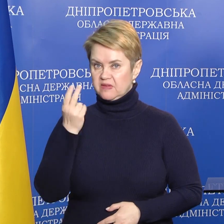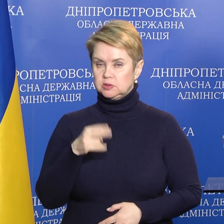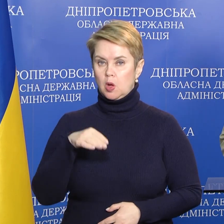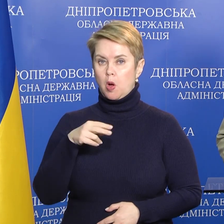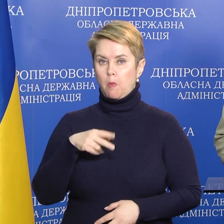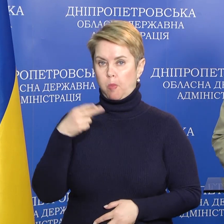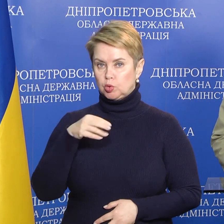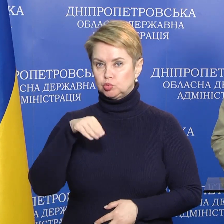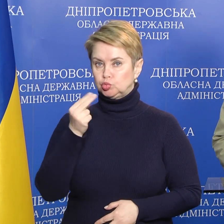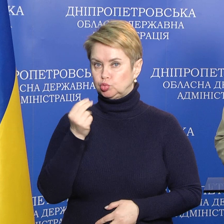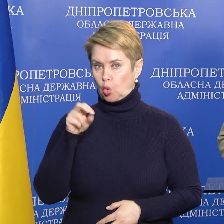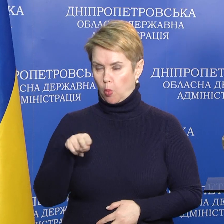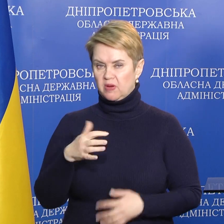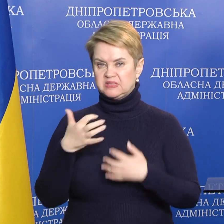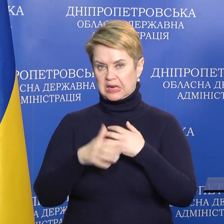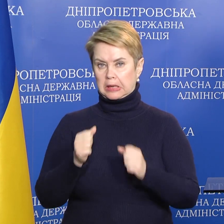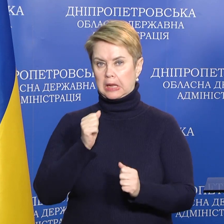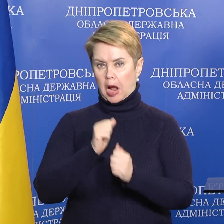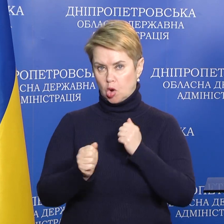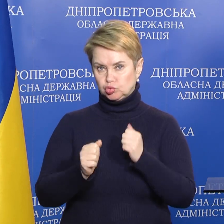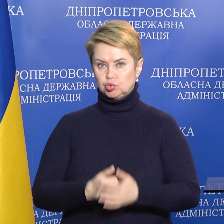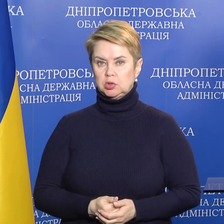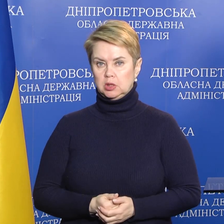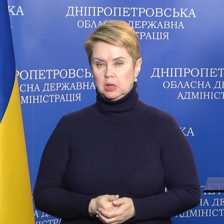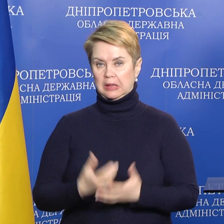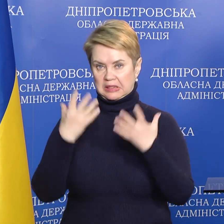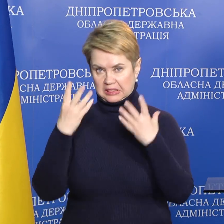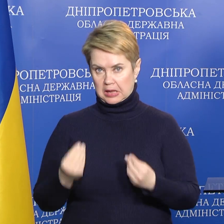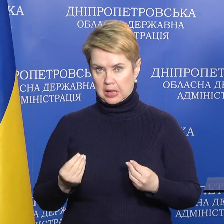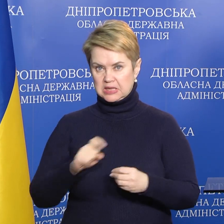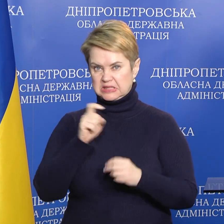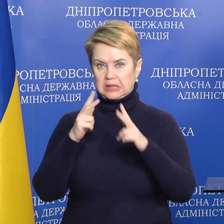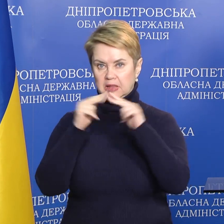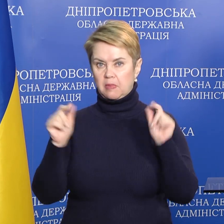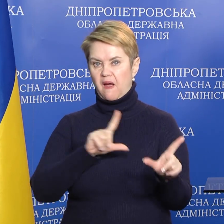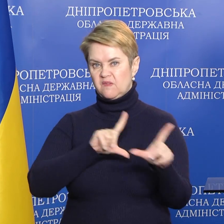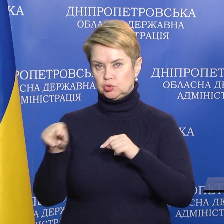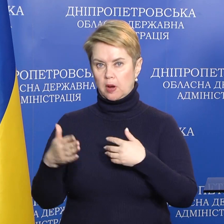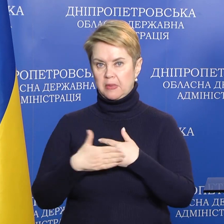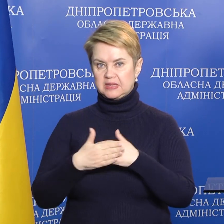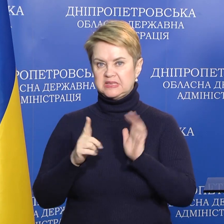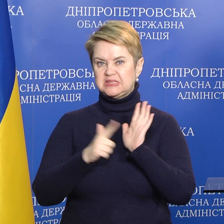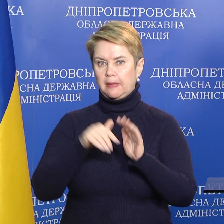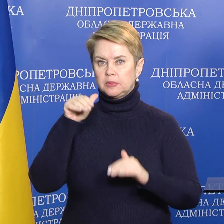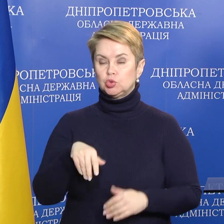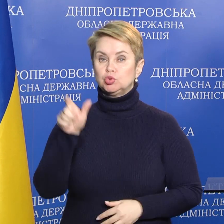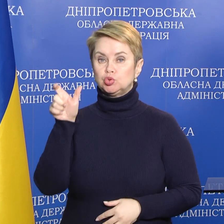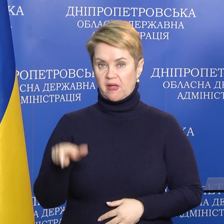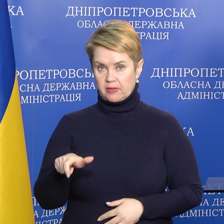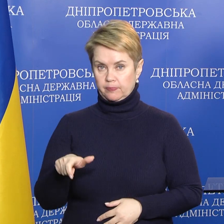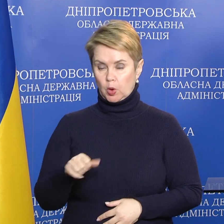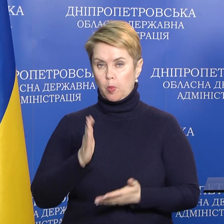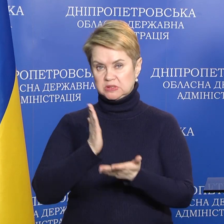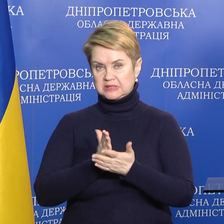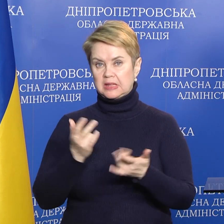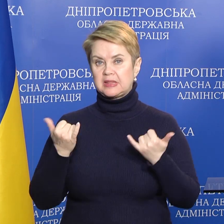на ЧОП. В среднем каждый день из Днепра выезжает порядка 7 тысяч человек. По